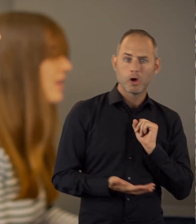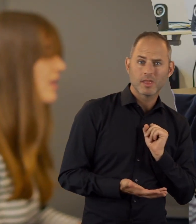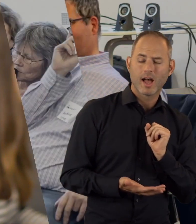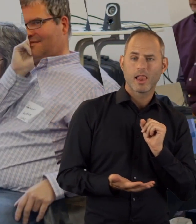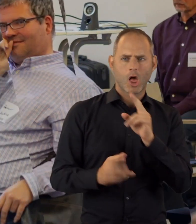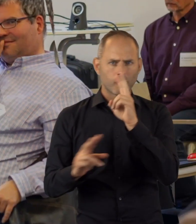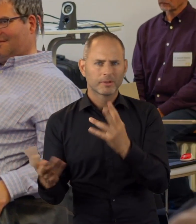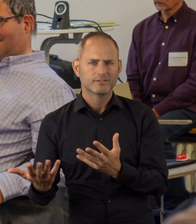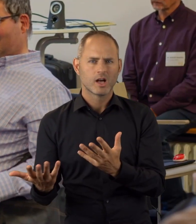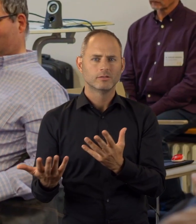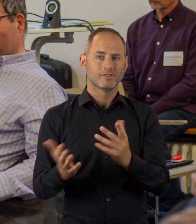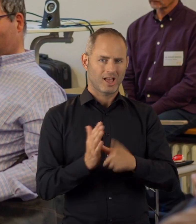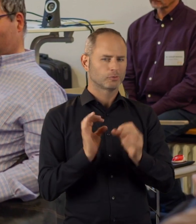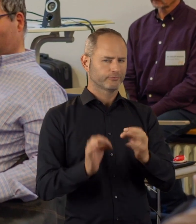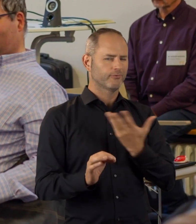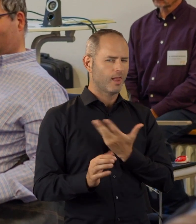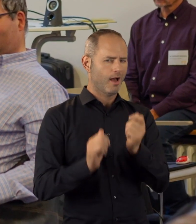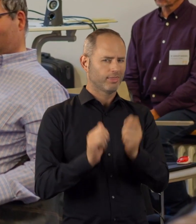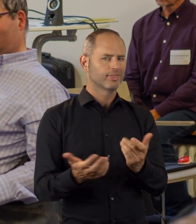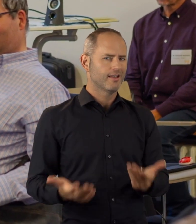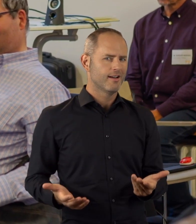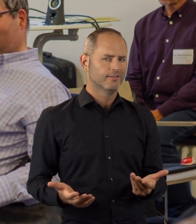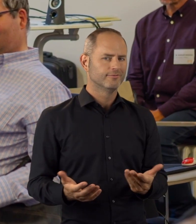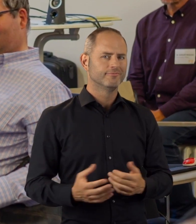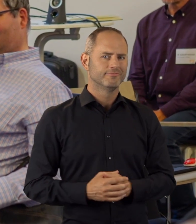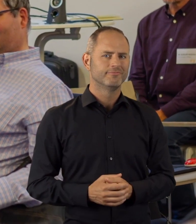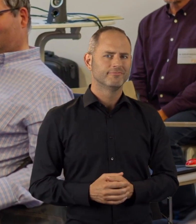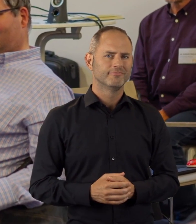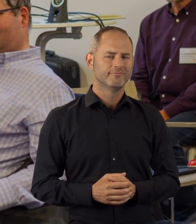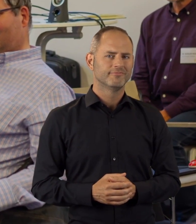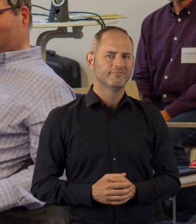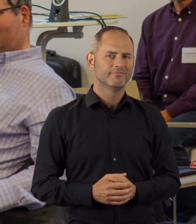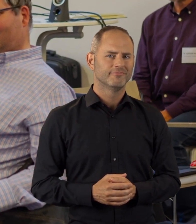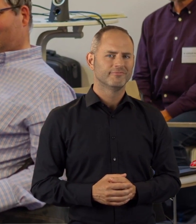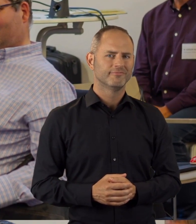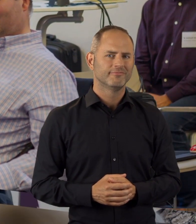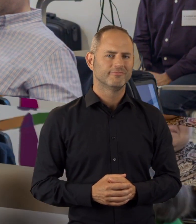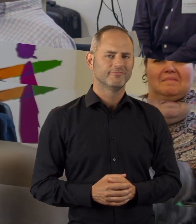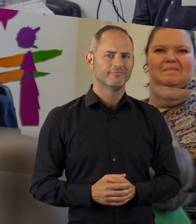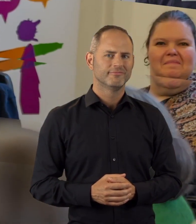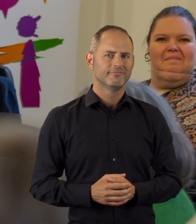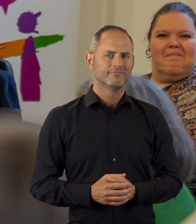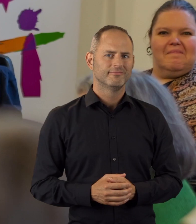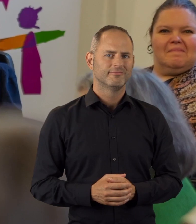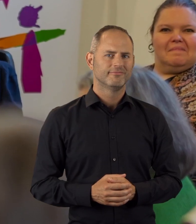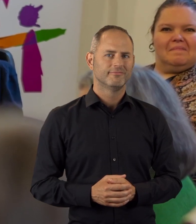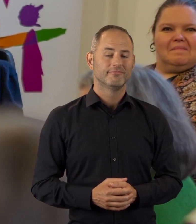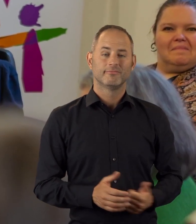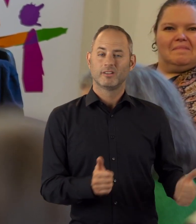Vorteile es bietet, aber auch worauf man achten muss, wenn man die Leistungsform beantragen will. Die Kampagne wurde in